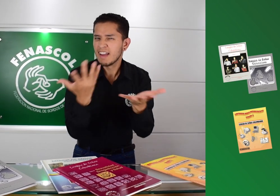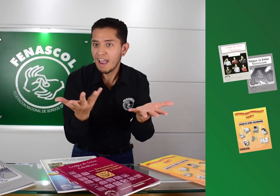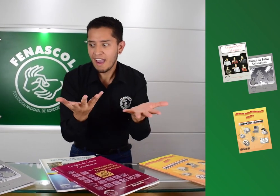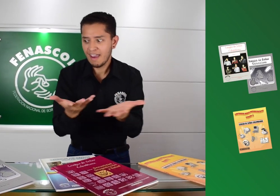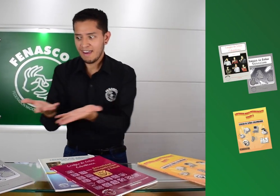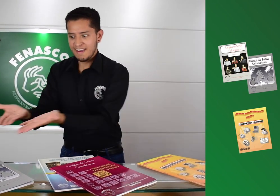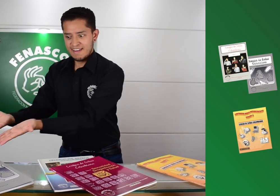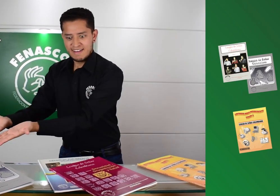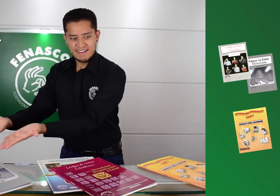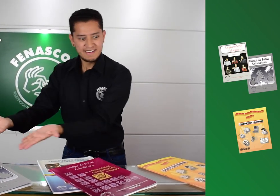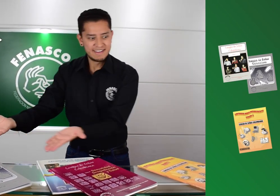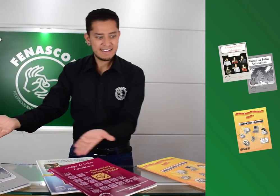ustedes.